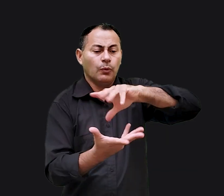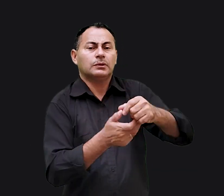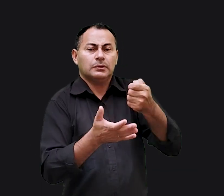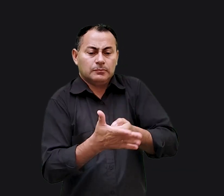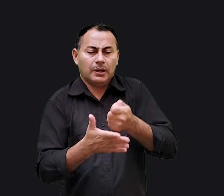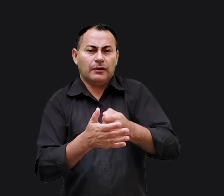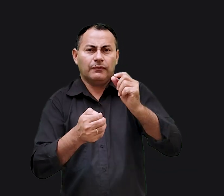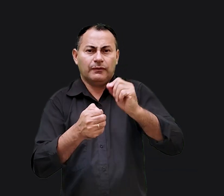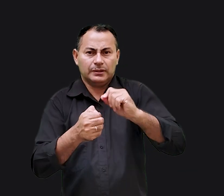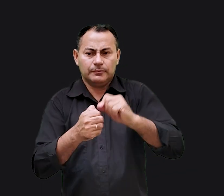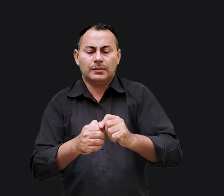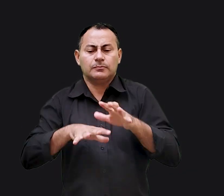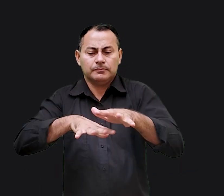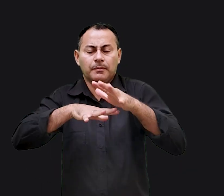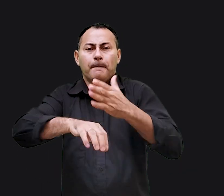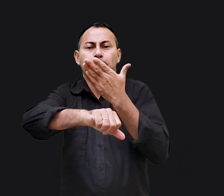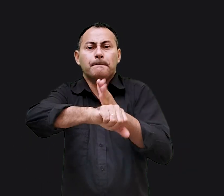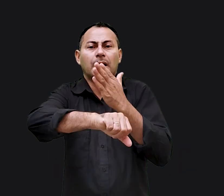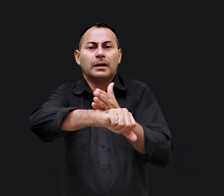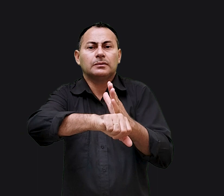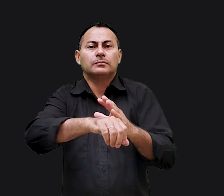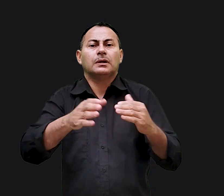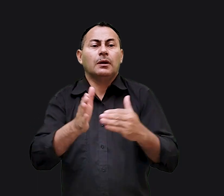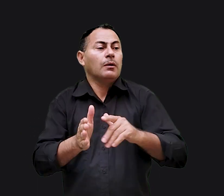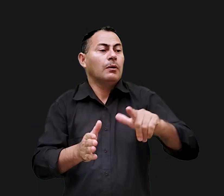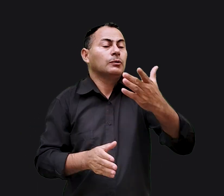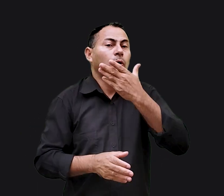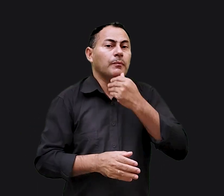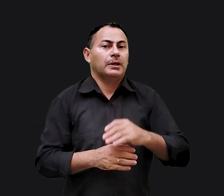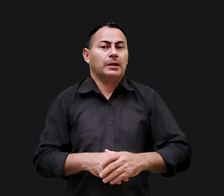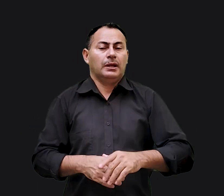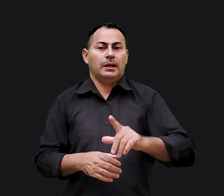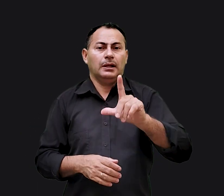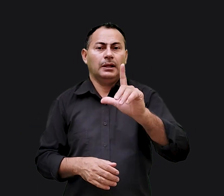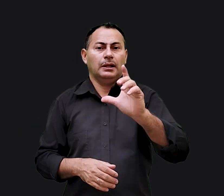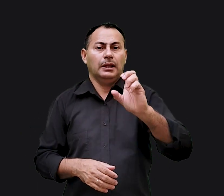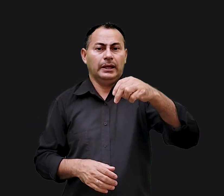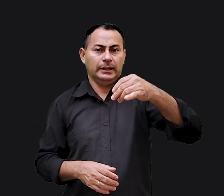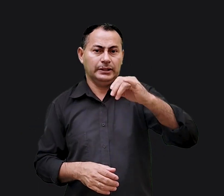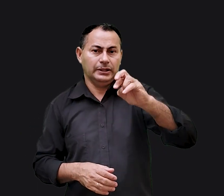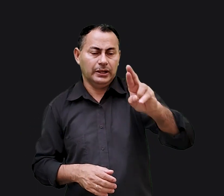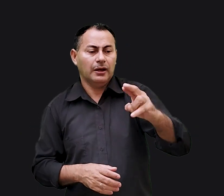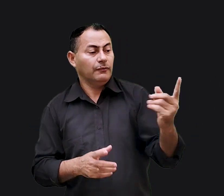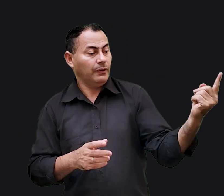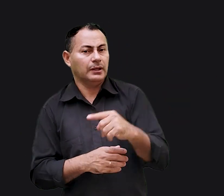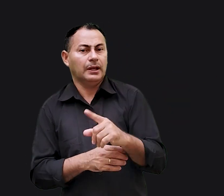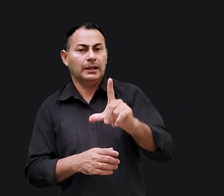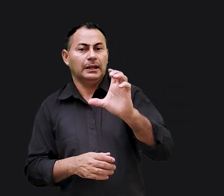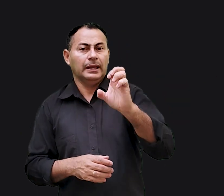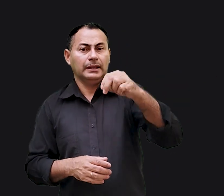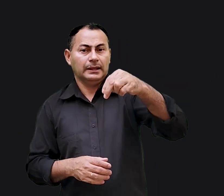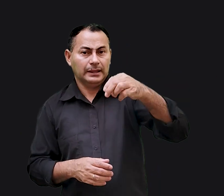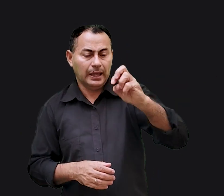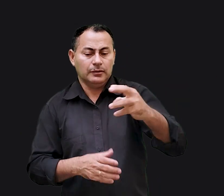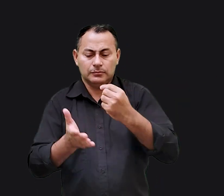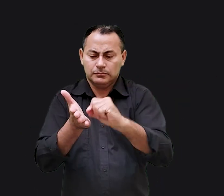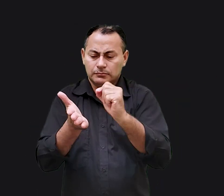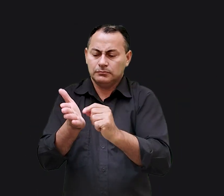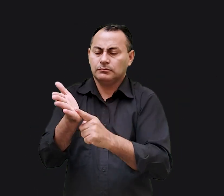Por vários anos, ninguém colocou esse manifesto em prática, até que outro homem chamado Lenin apareceu. Lenin escreveu um